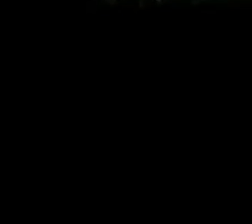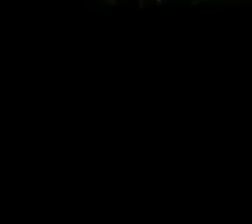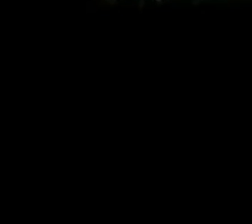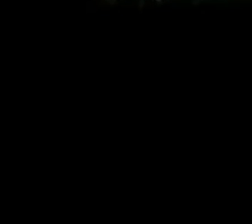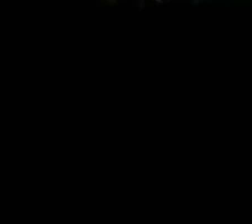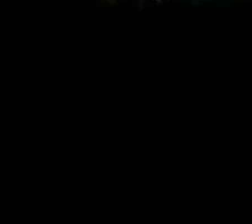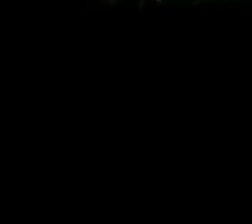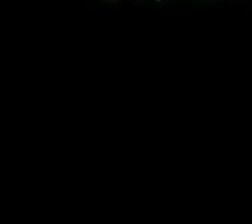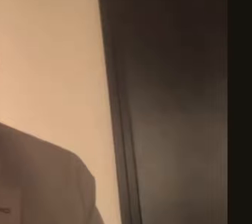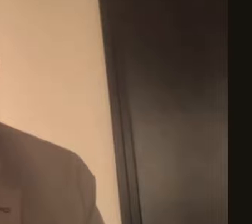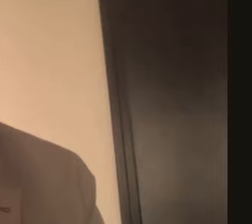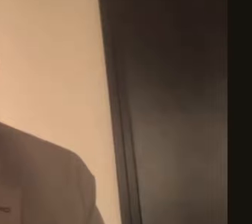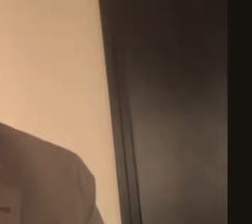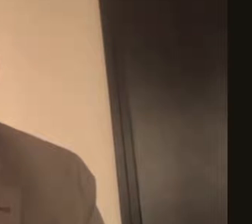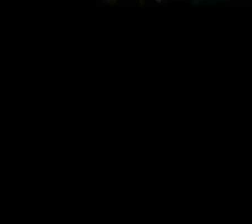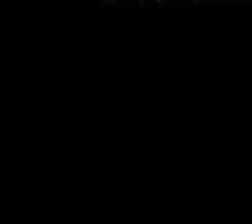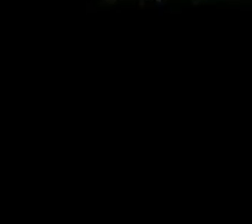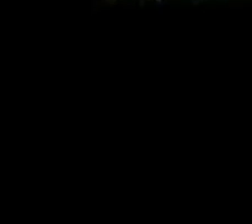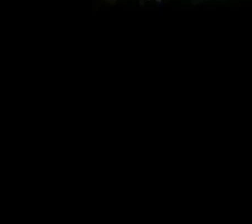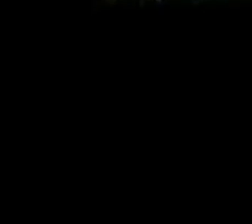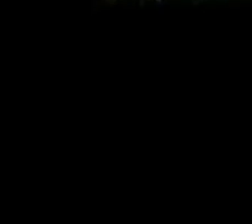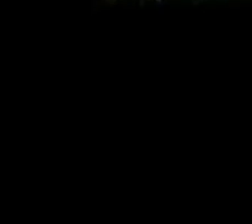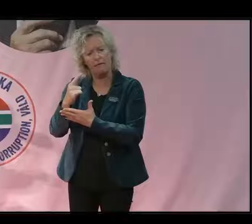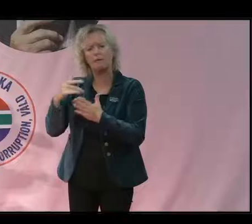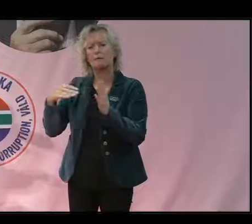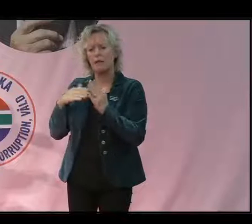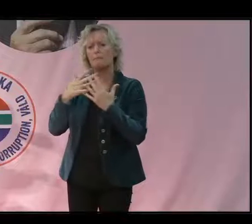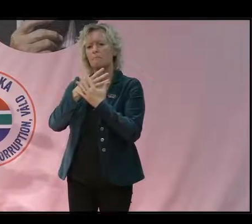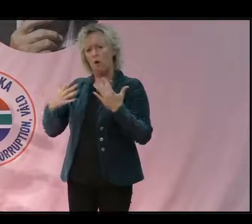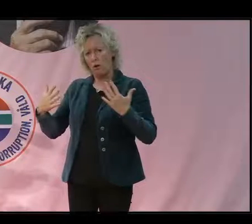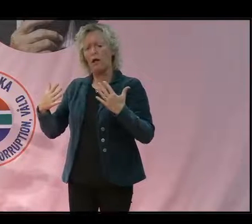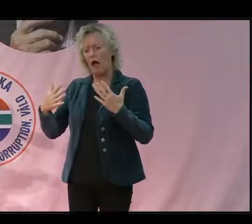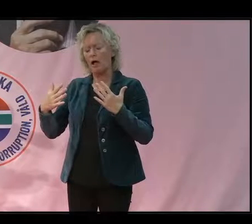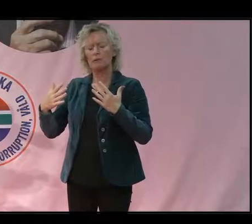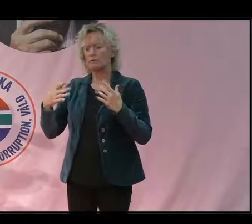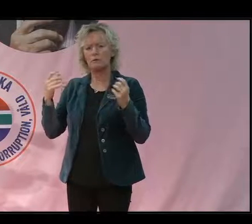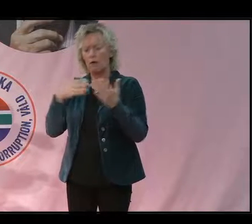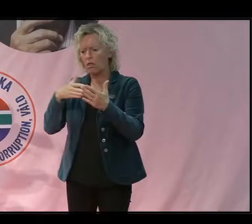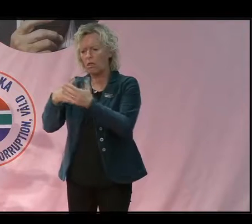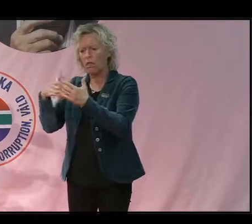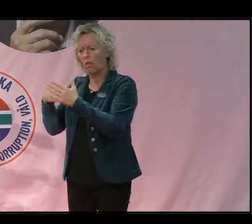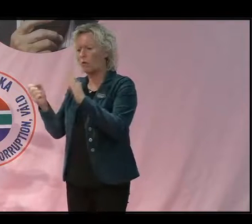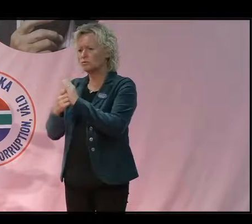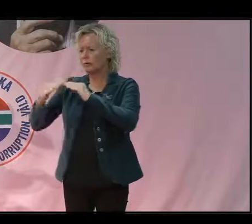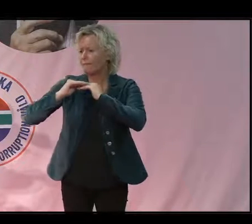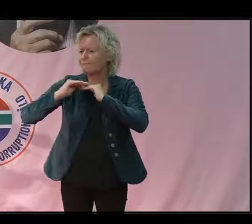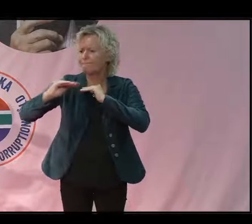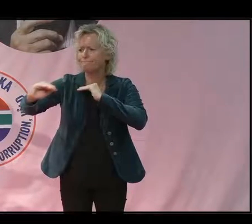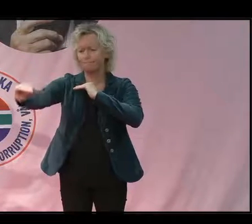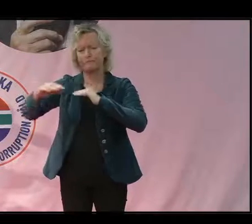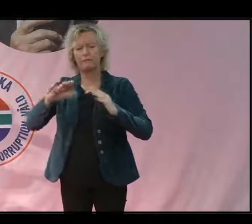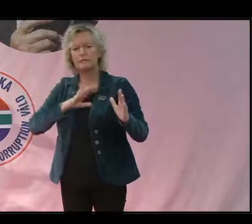Tillvaron, försörjningsmöjligheter och mänskliga rättigheter för många ur- och lokalbefolkningar i urundskogen är allvarligt hotade.